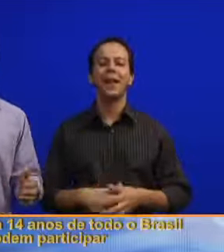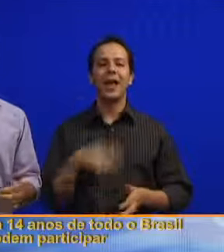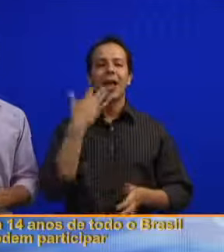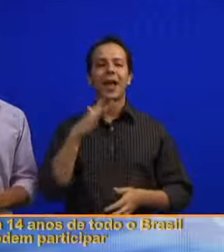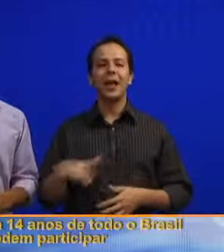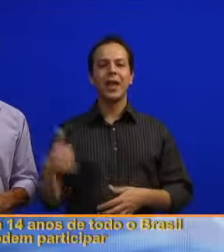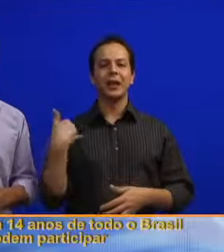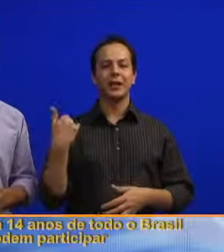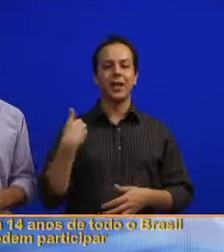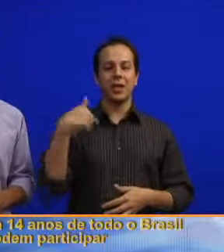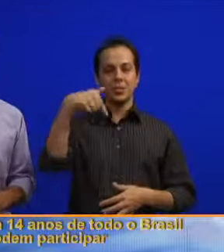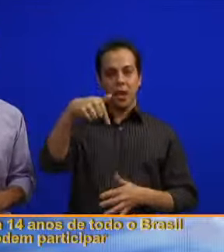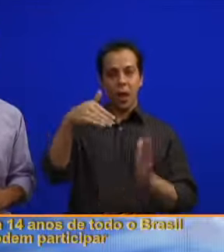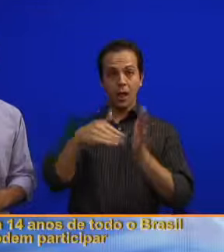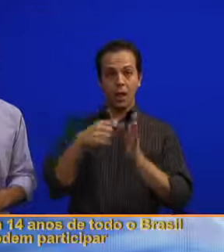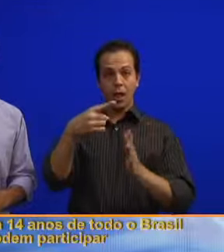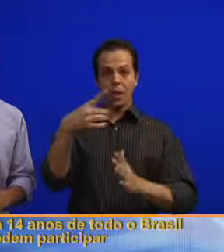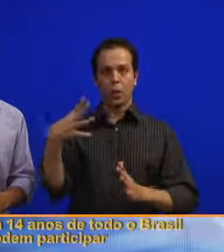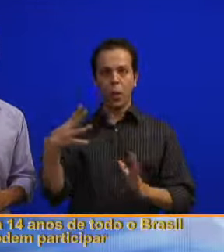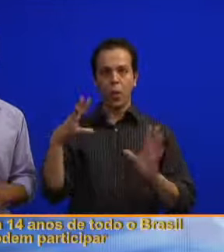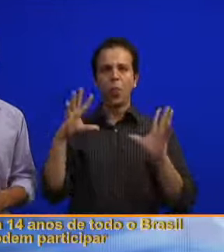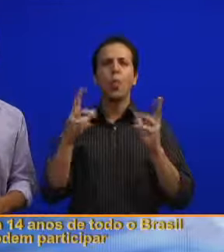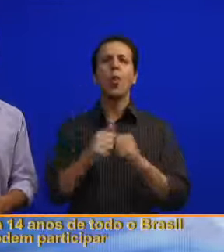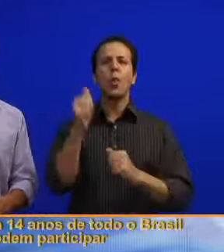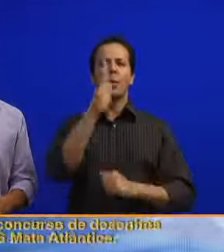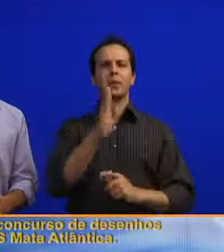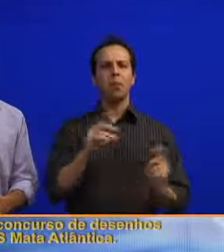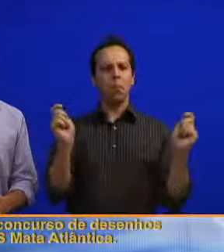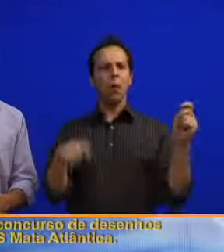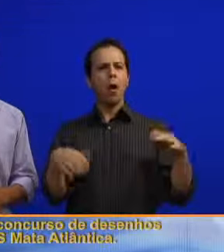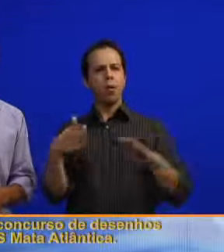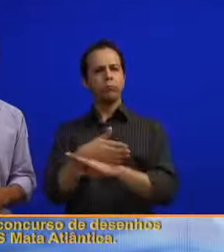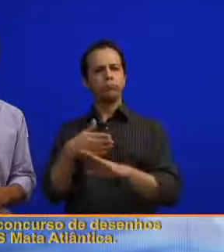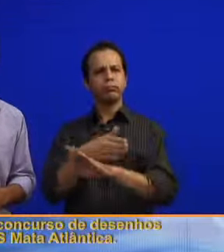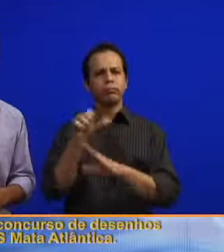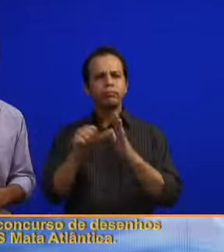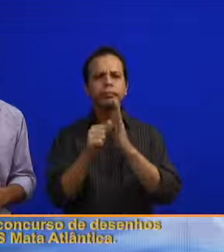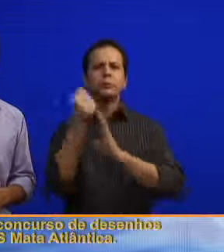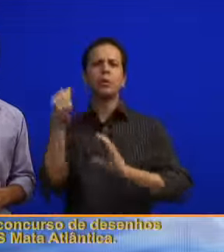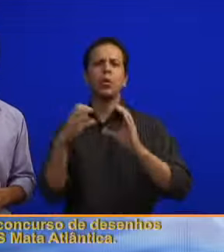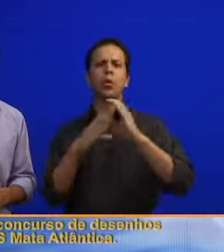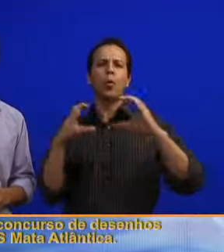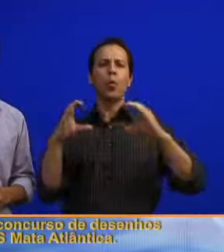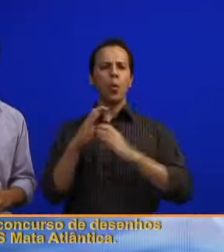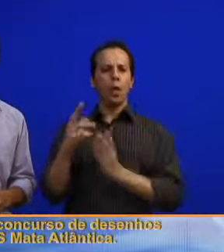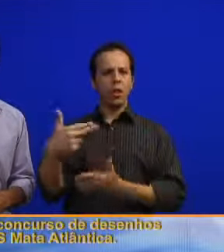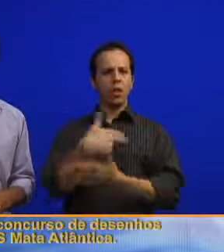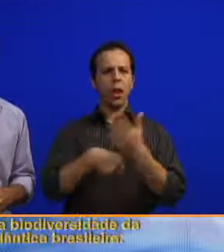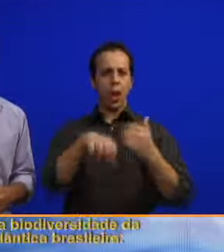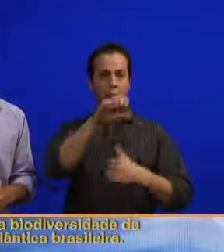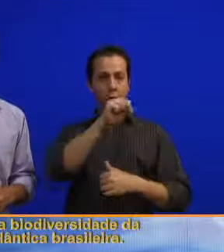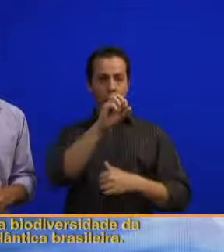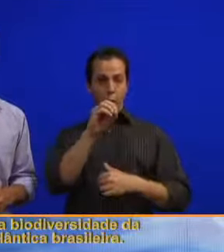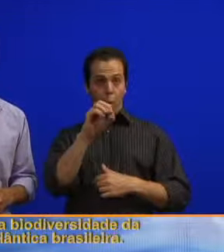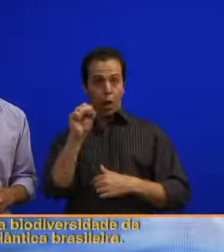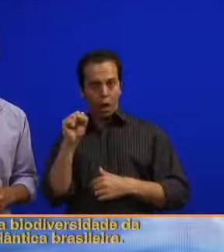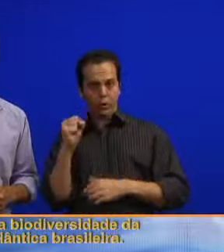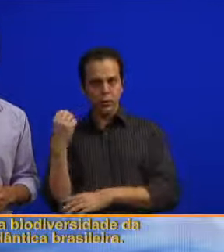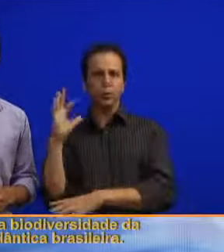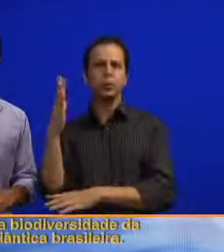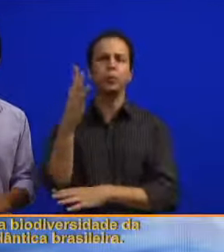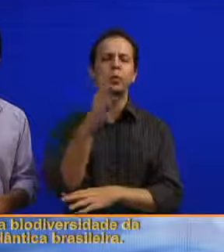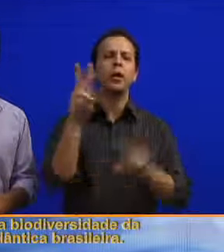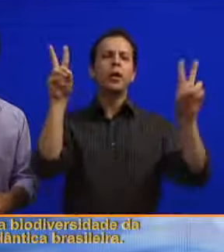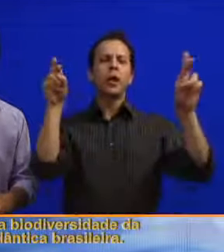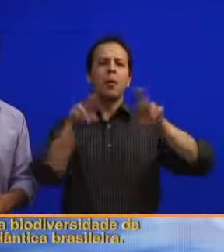Crianças de 7 a 14 anos de todo o Brasil já podem participar do primeiro concurso de desenhos da SOS Mata Atlântica. O tema é a